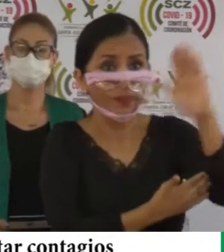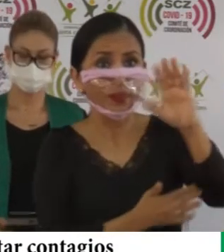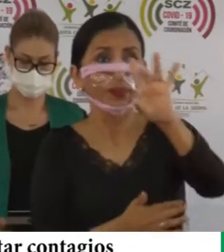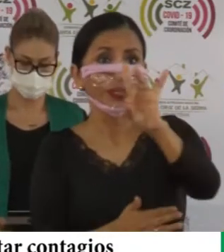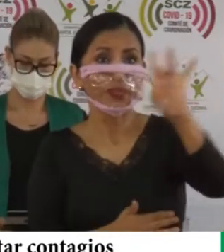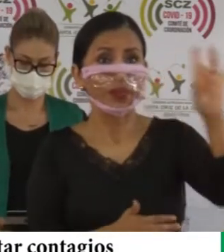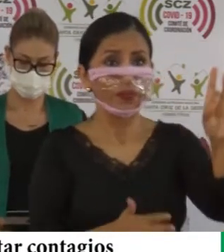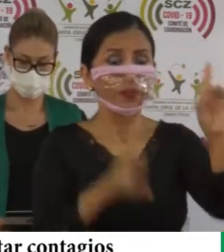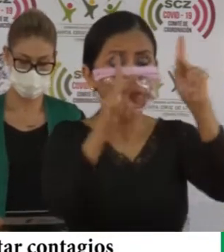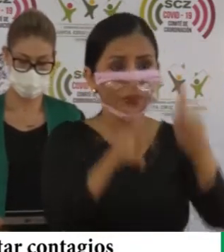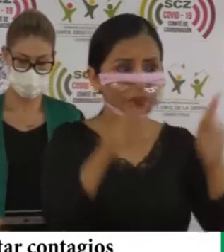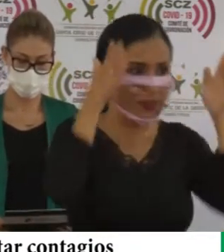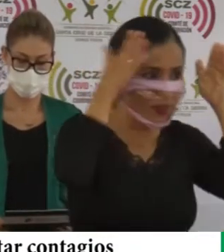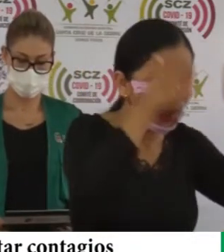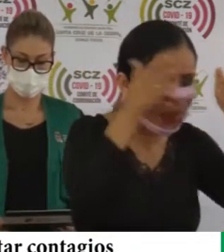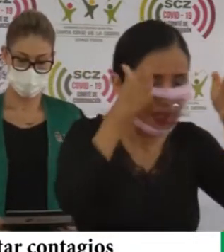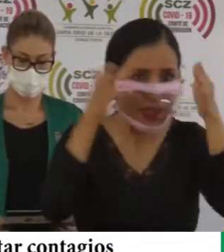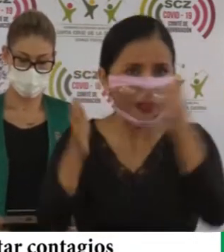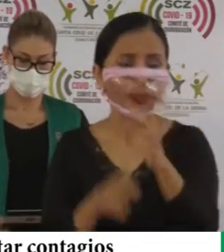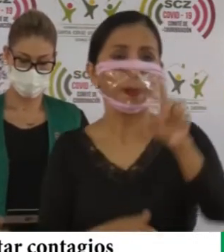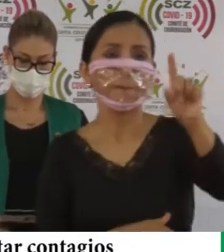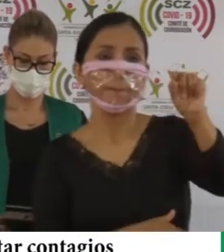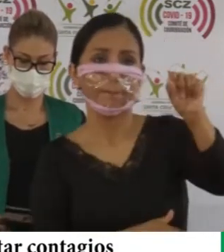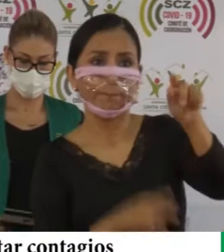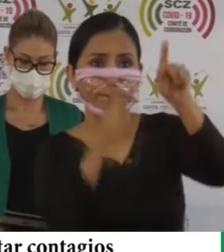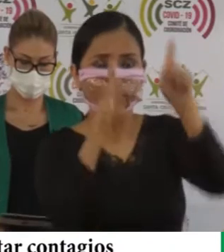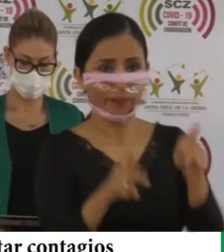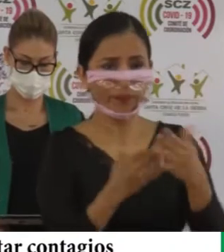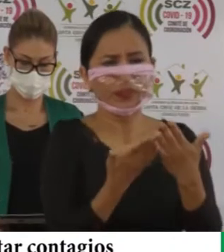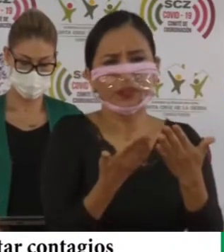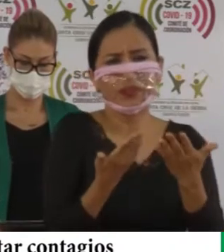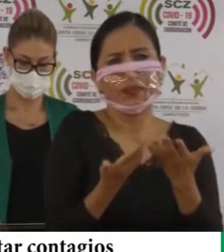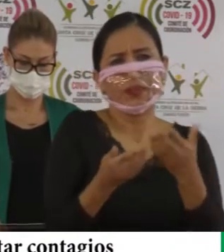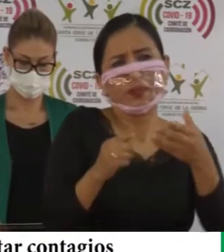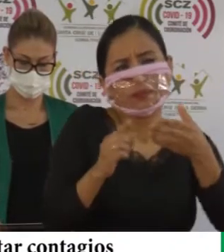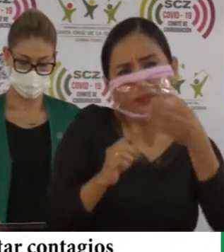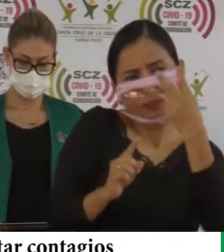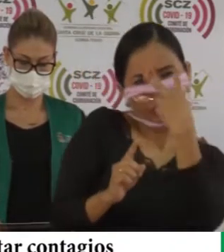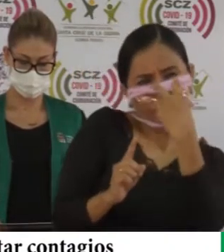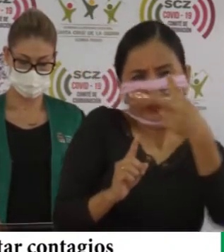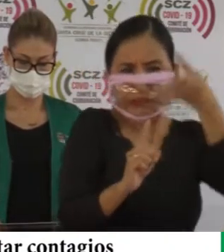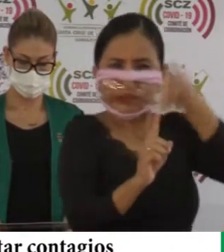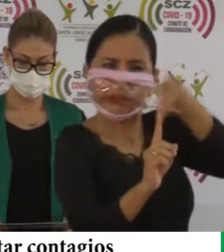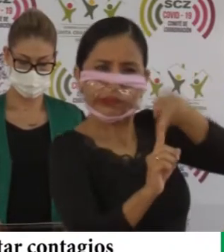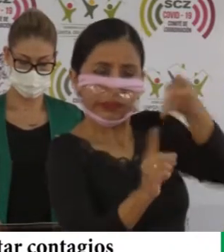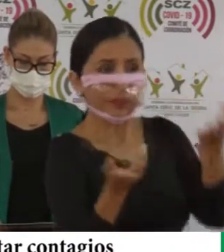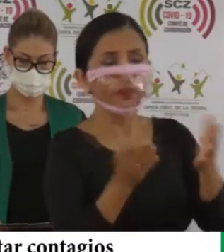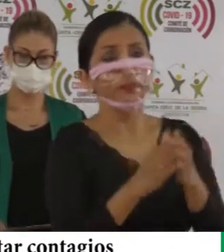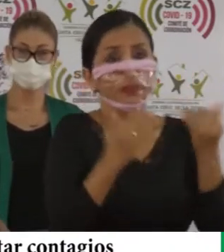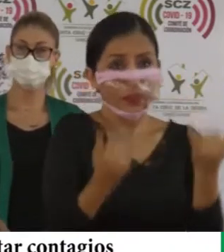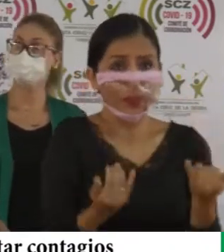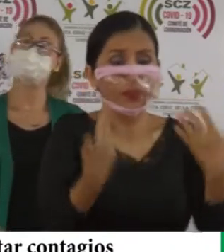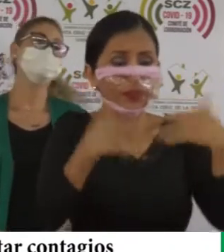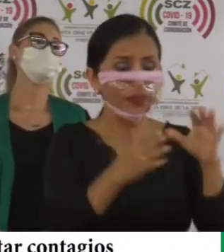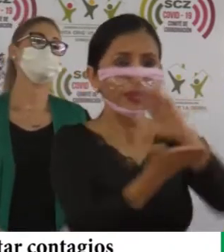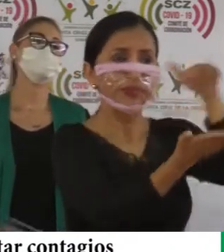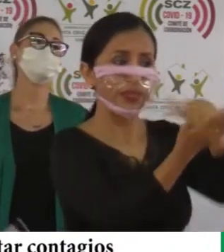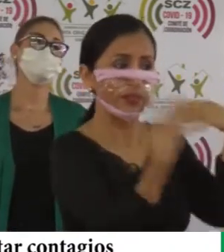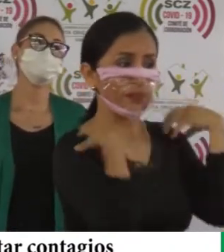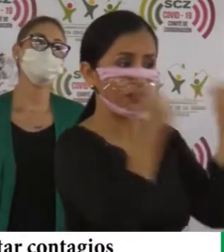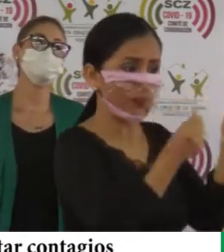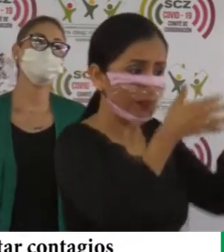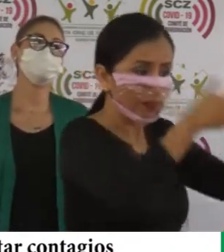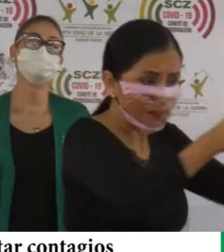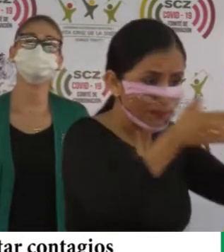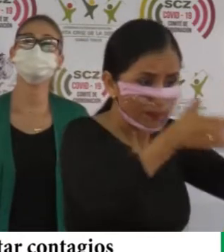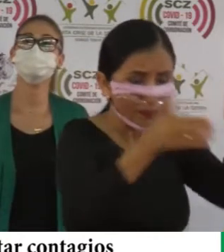personas atendidas 20 personas casos como sospechosos que están en este momento en los centros de salud